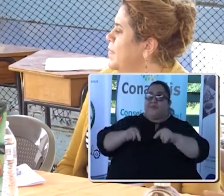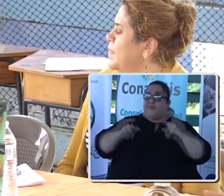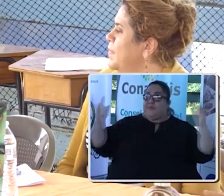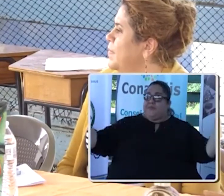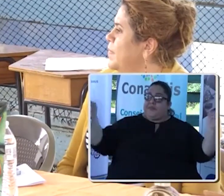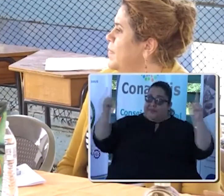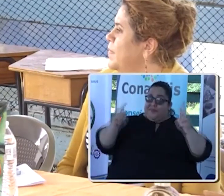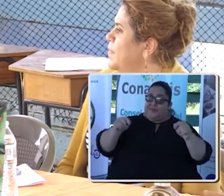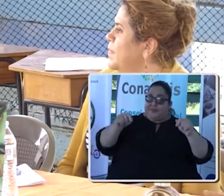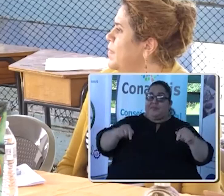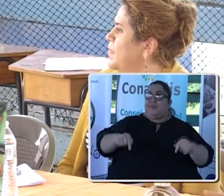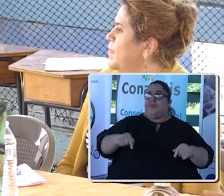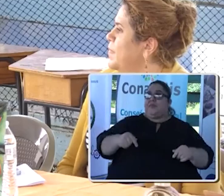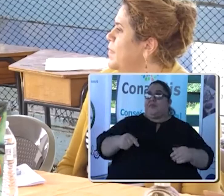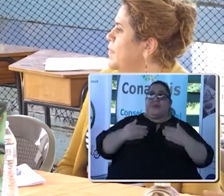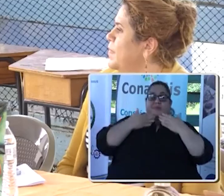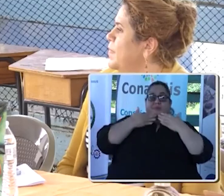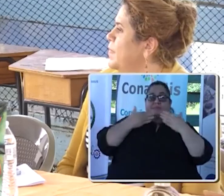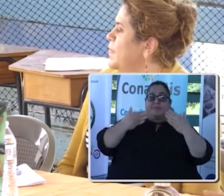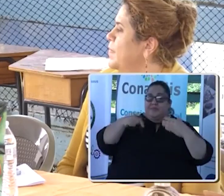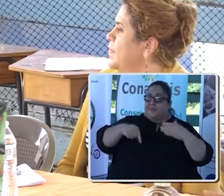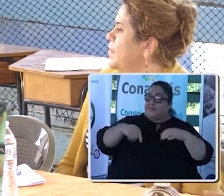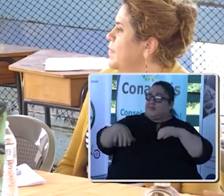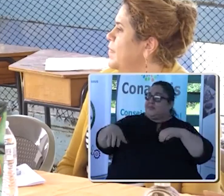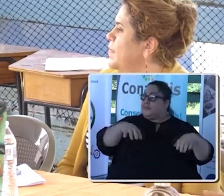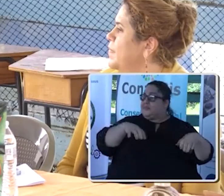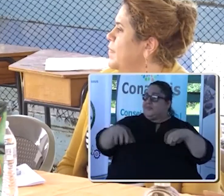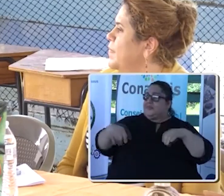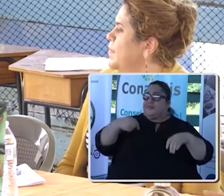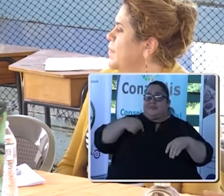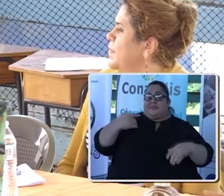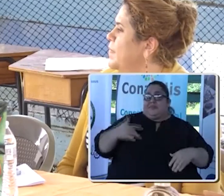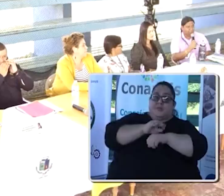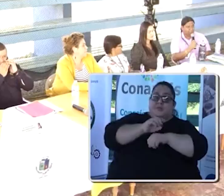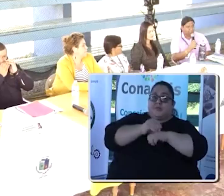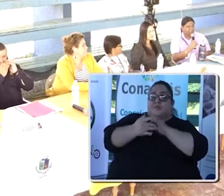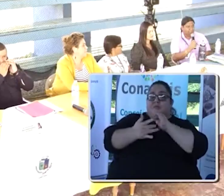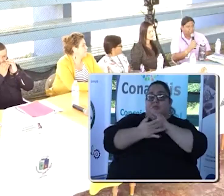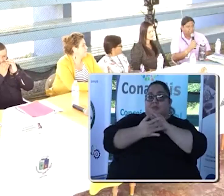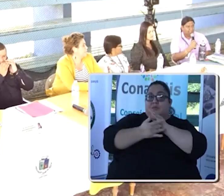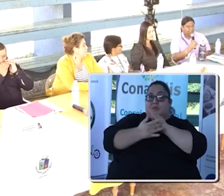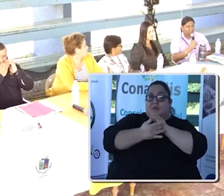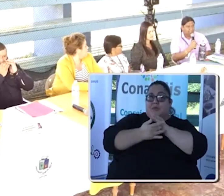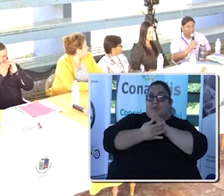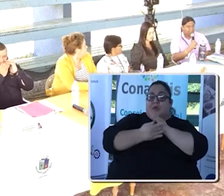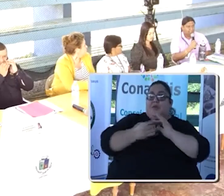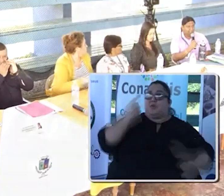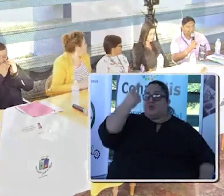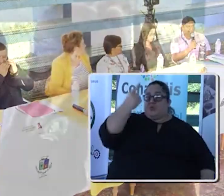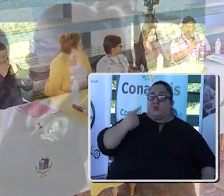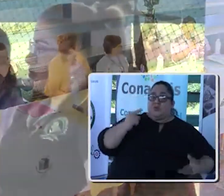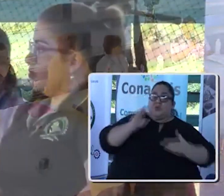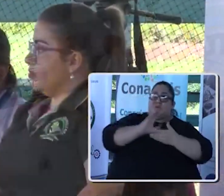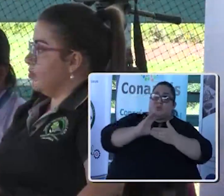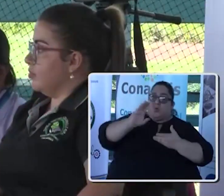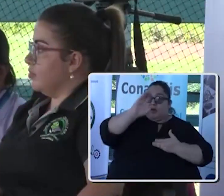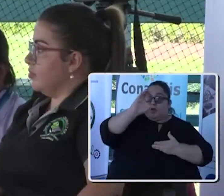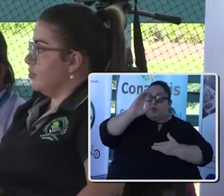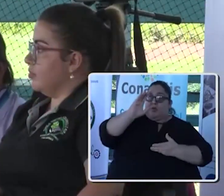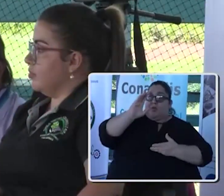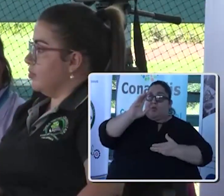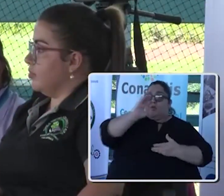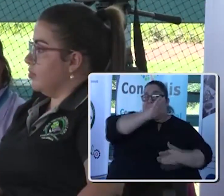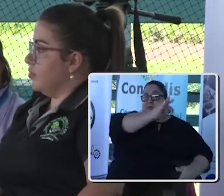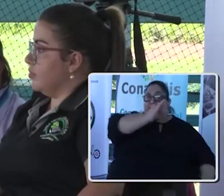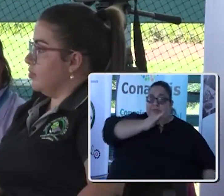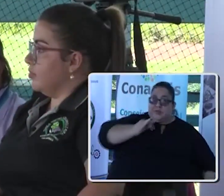Nacional de Personas con Discapacidad Escogió esta comunidad para llevar a cabo una serie de actividades Y además, se tuvo